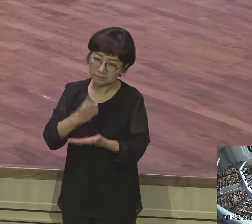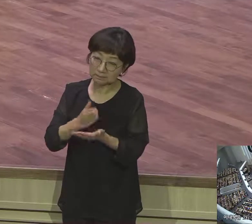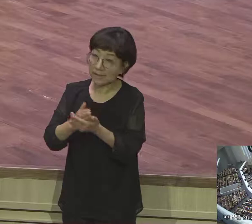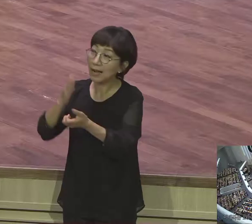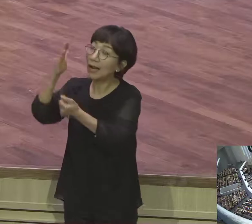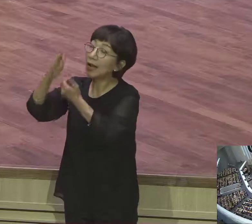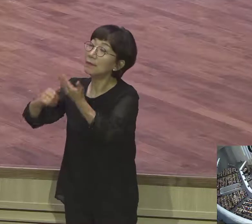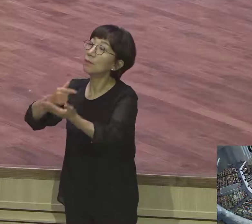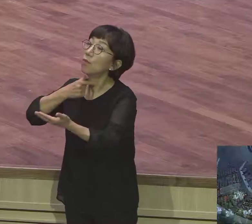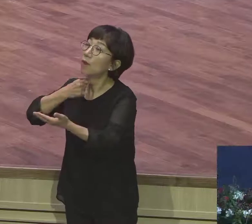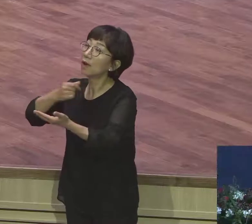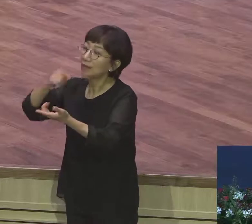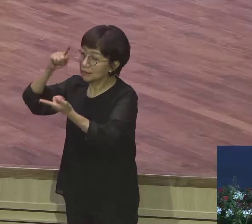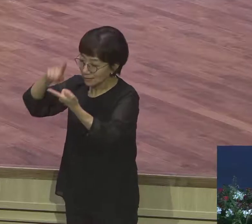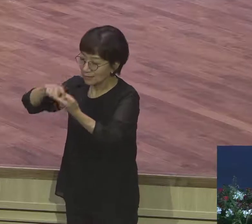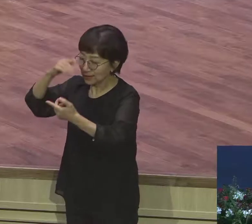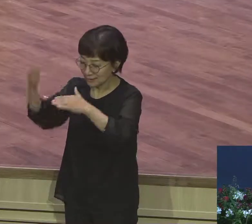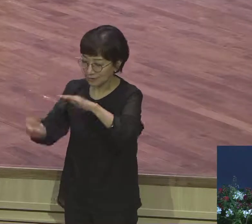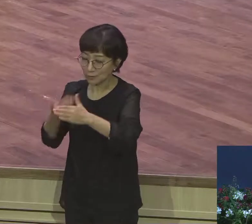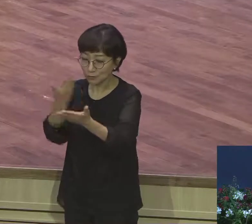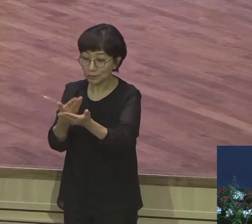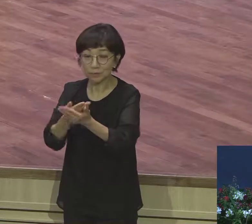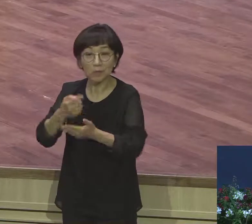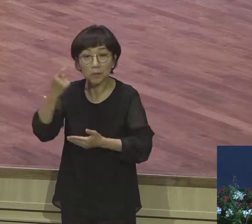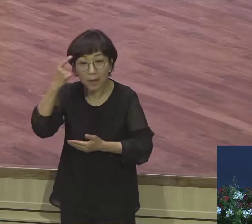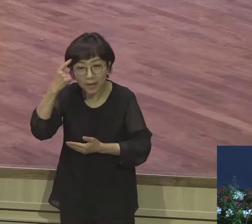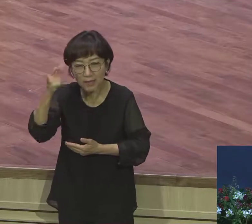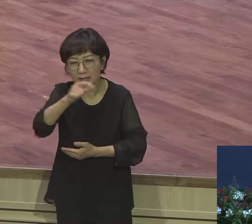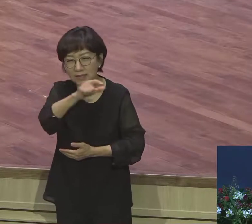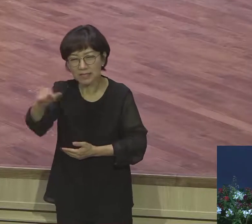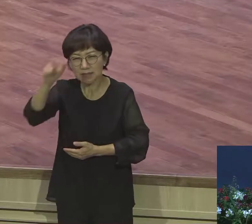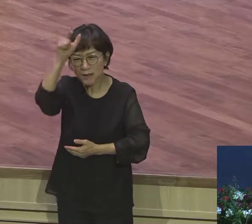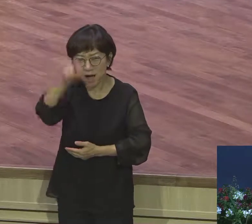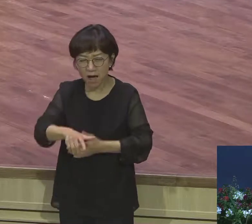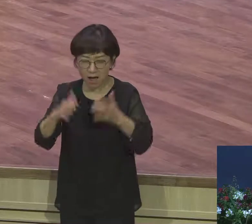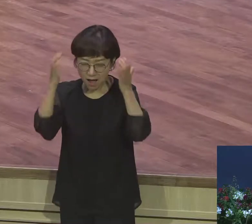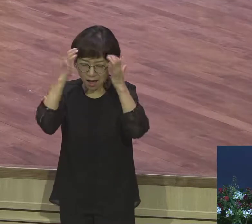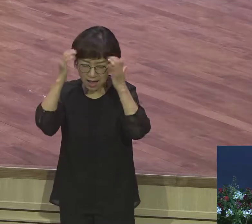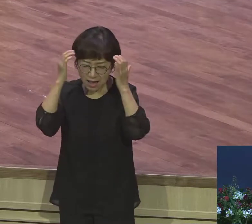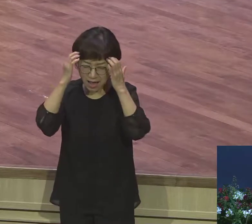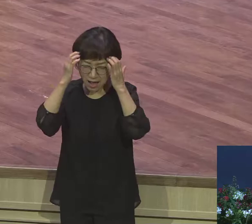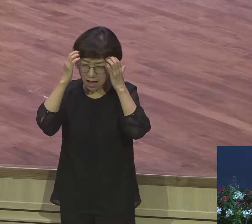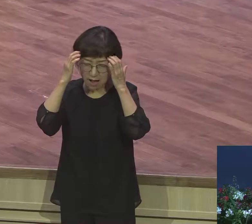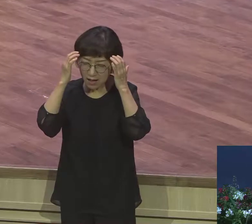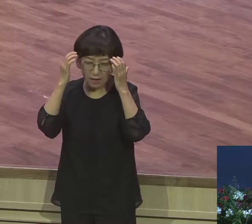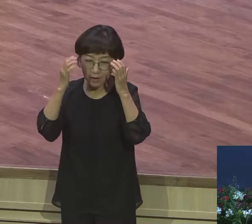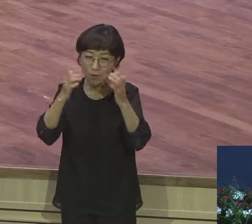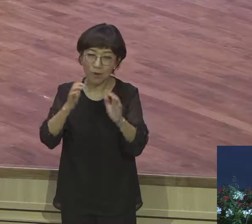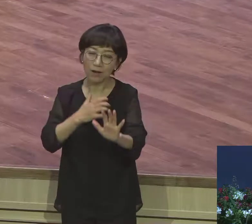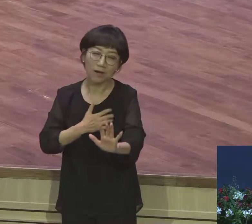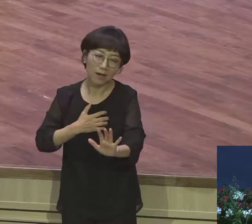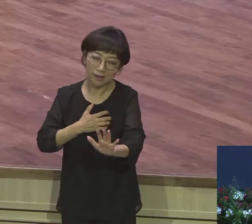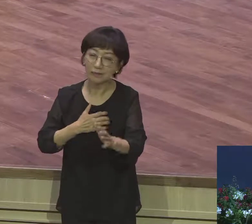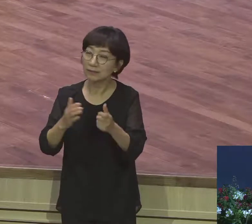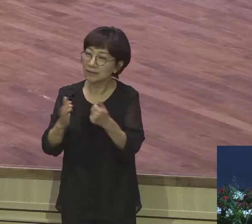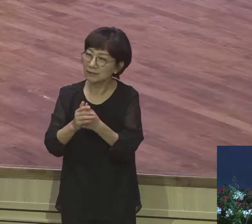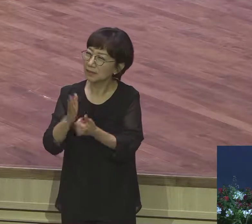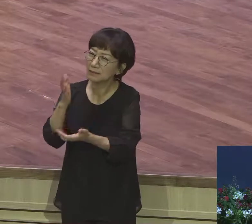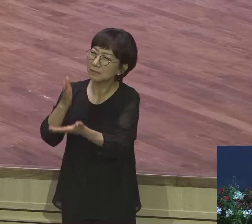힘든 십자가 알잖아요 그러니까 지나가게 해달라고 내 원대로가 아니고